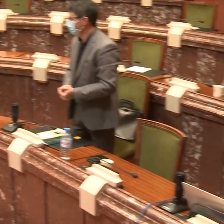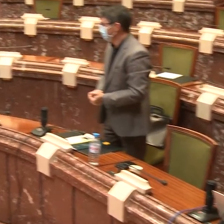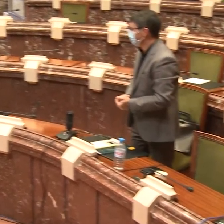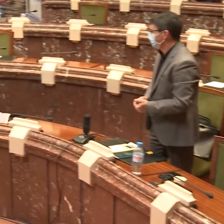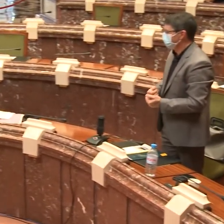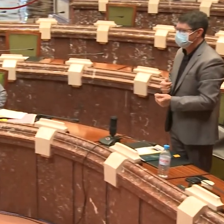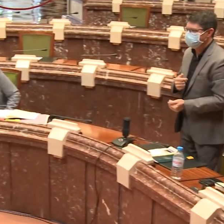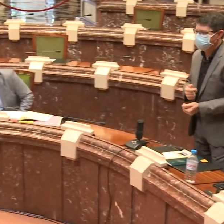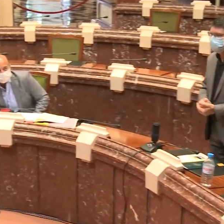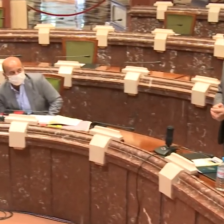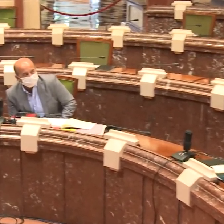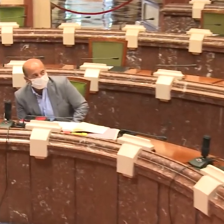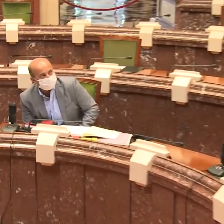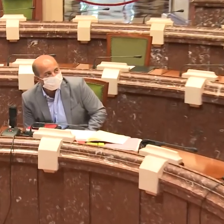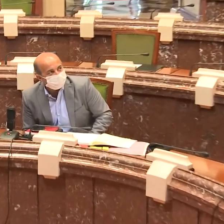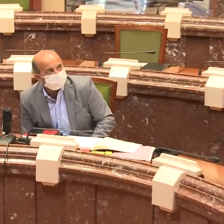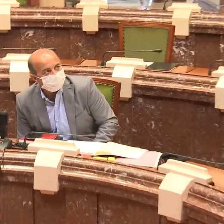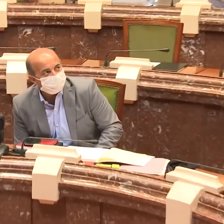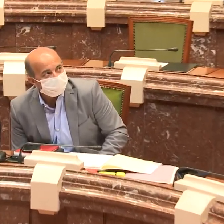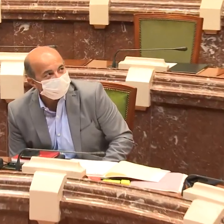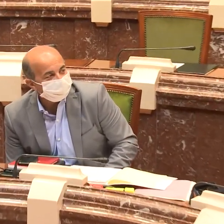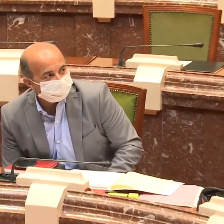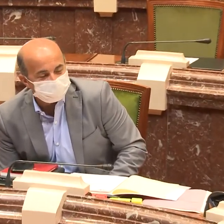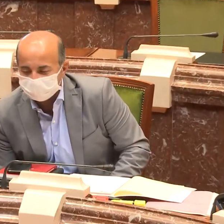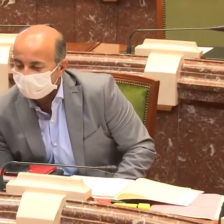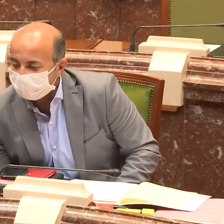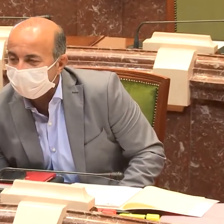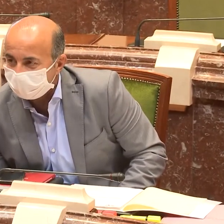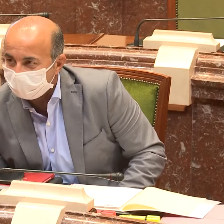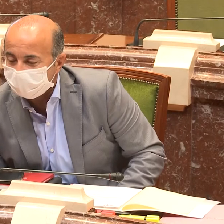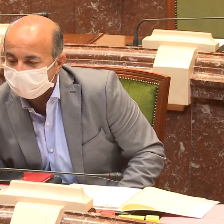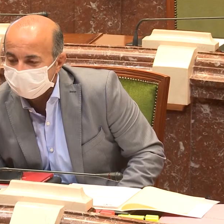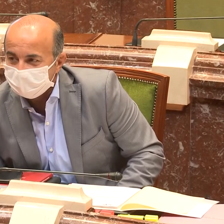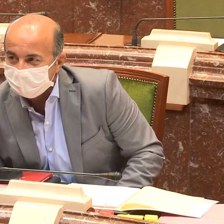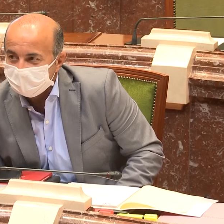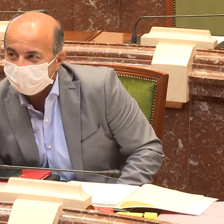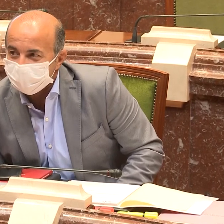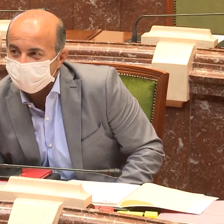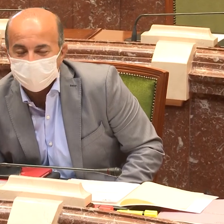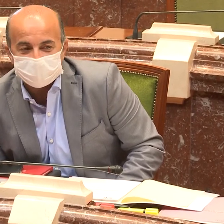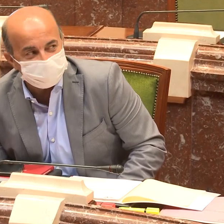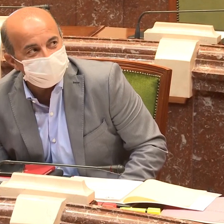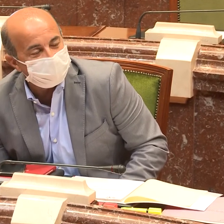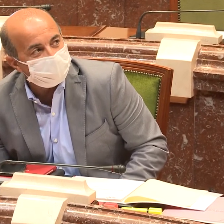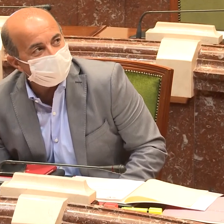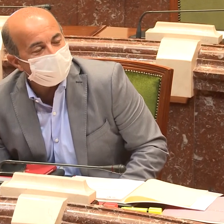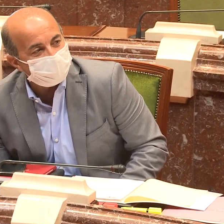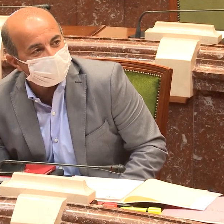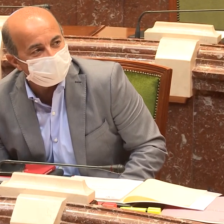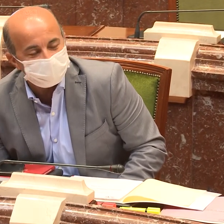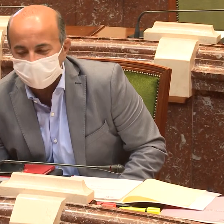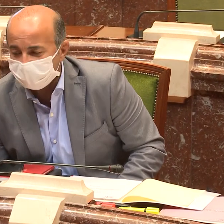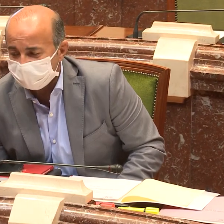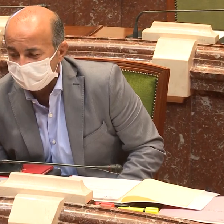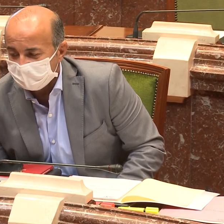Bueno, pues, señor Pérez, muchas gracias por su comparecencia y por lo que nos